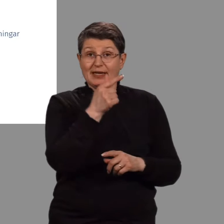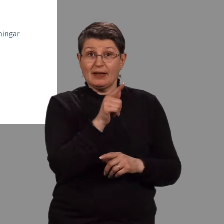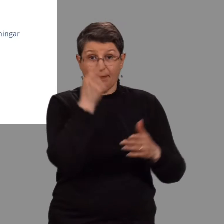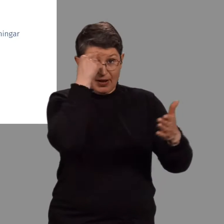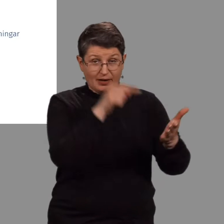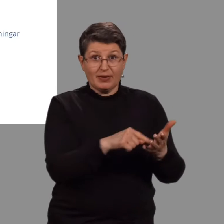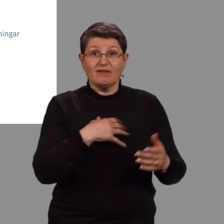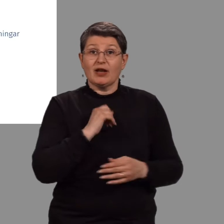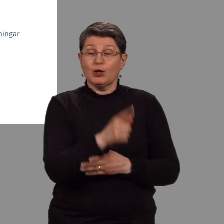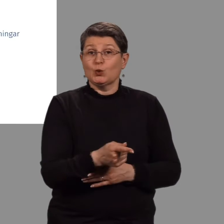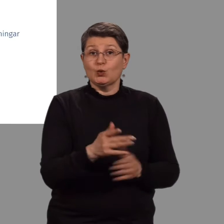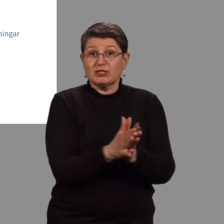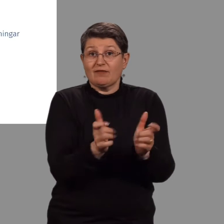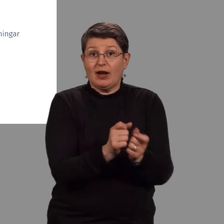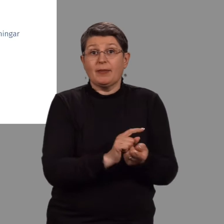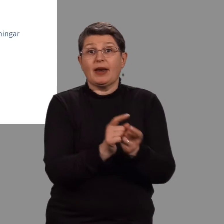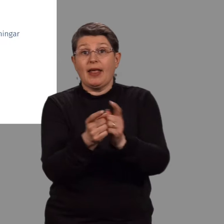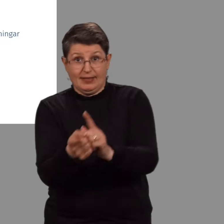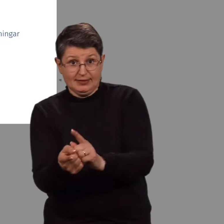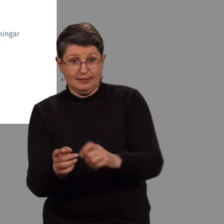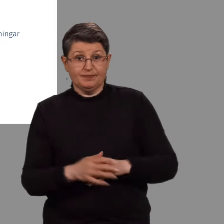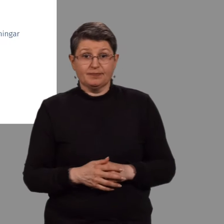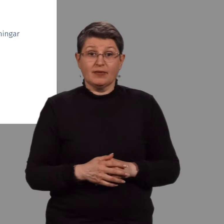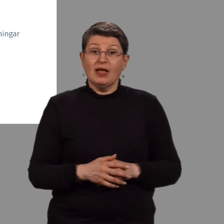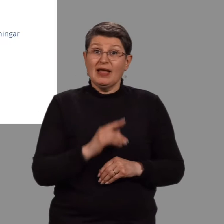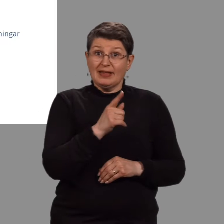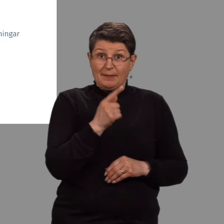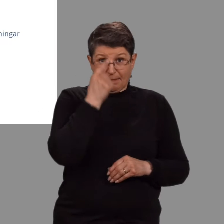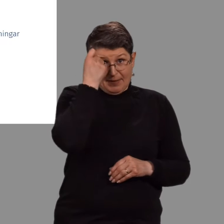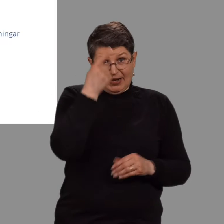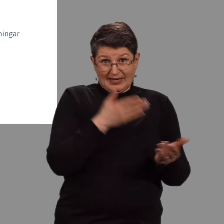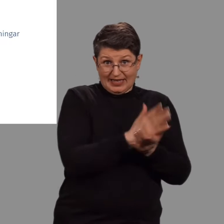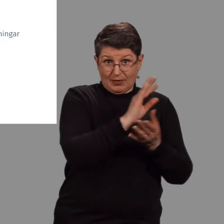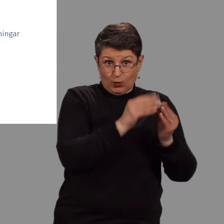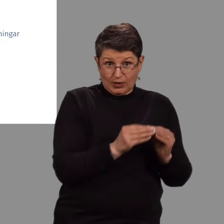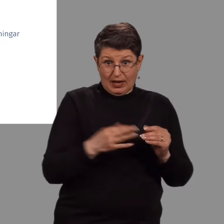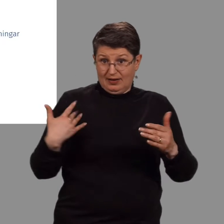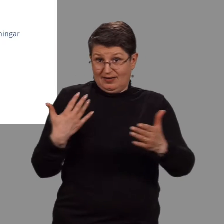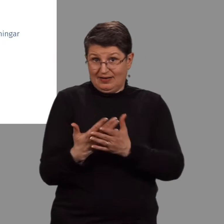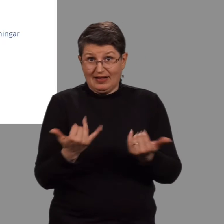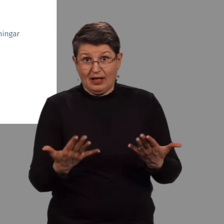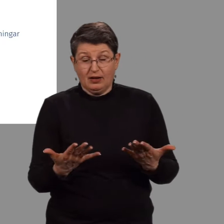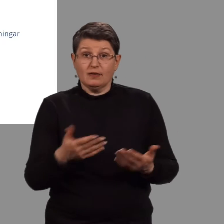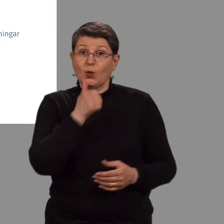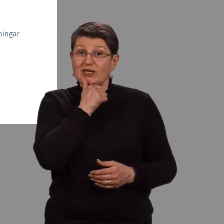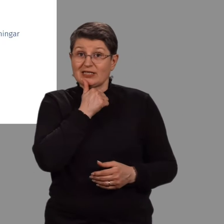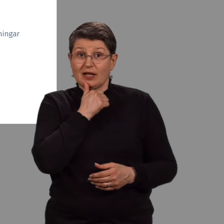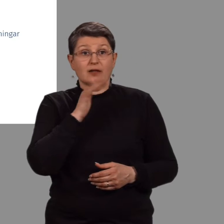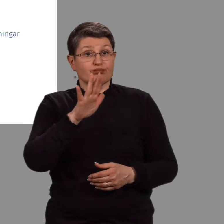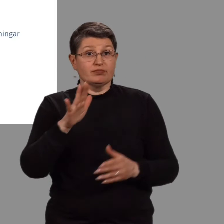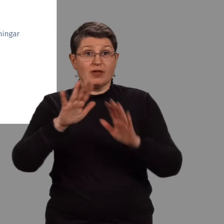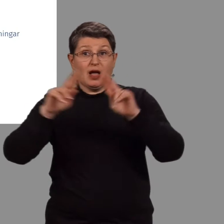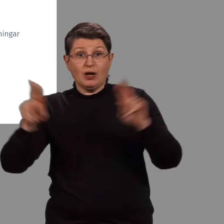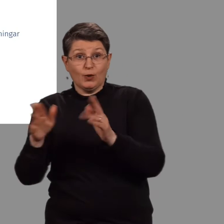ljósi samfélagsbreytinga. Á þeim tíma sem liðið hefur frá tilur menningarstefnunar og segja að staða Íslands í alþjóða samfélaginu og sem